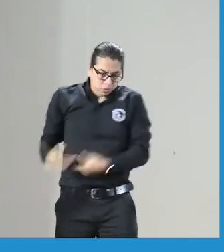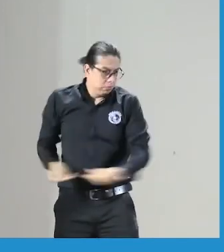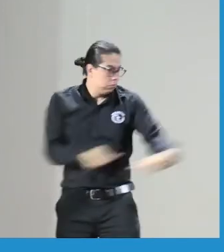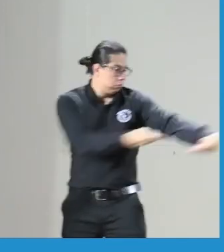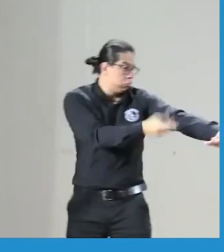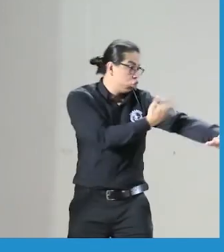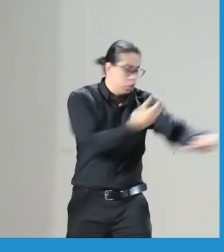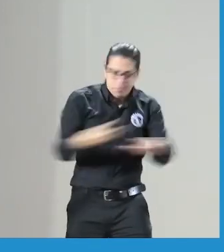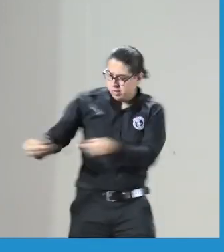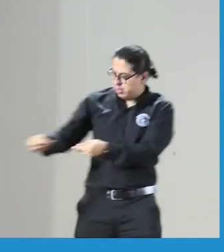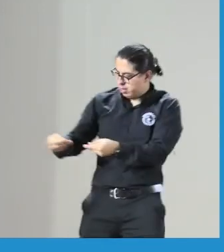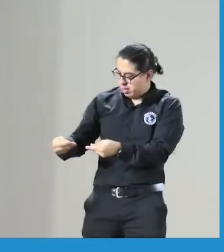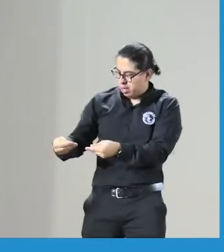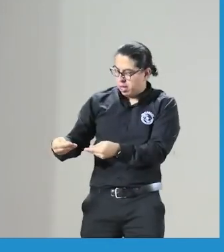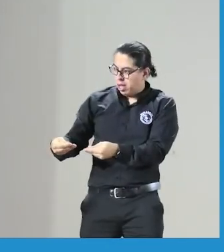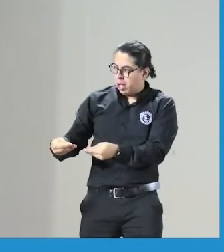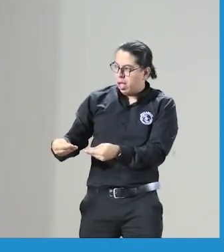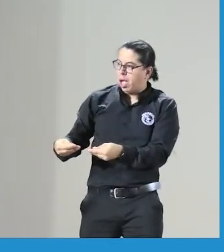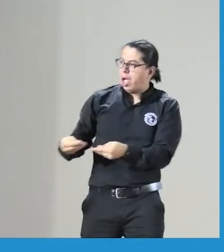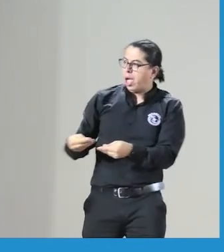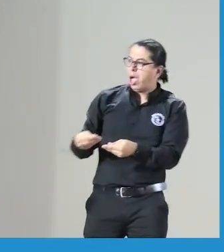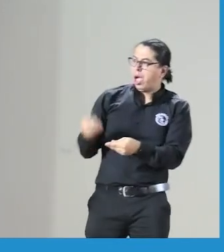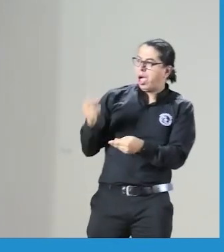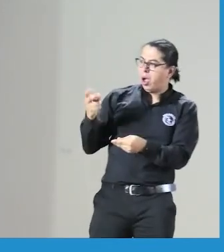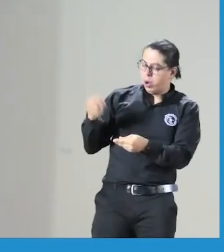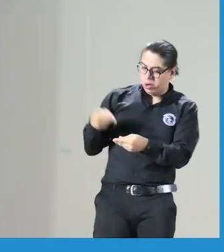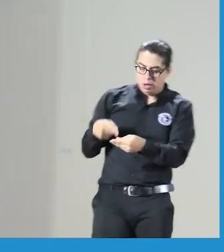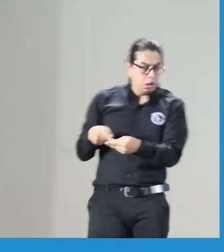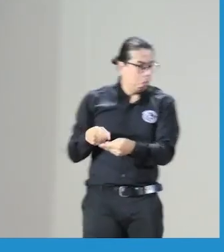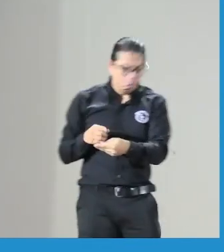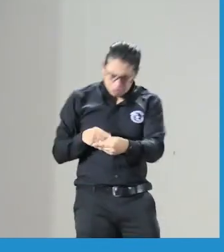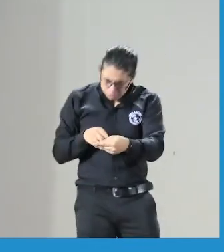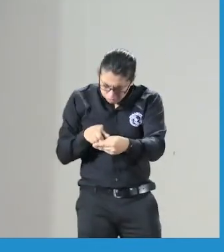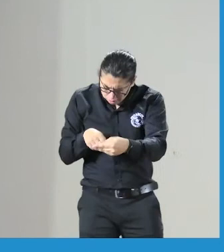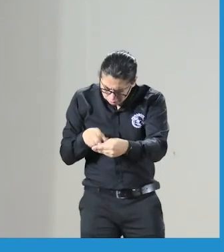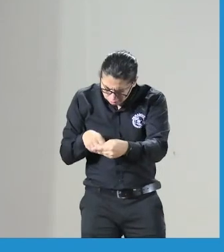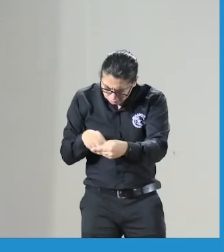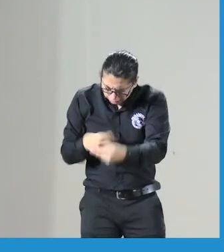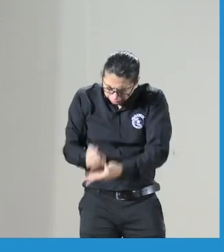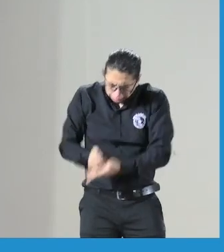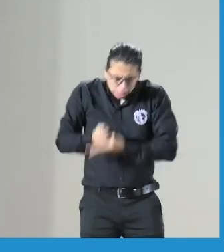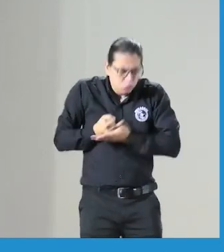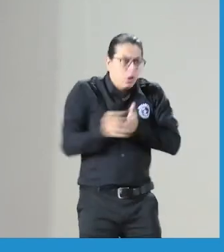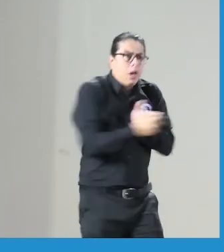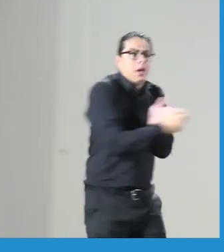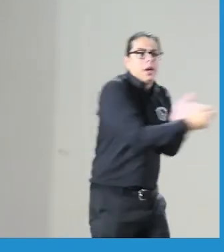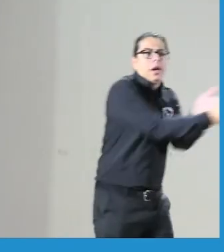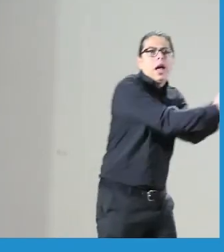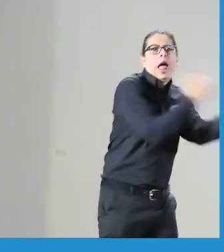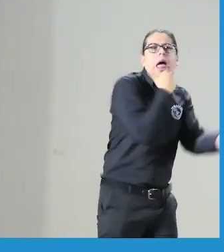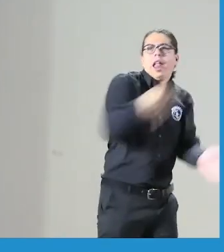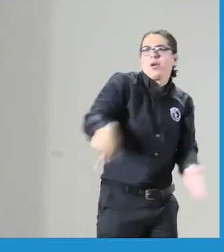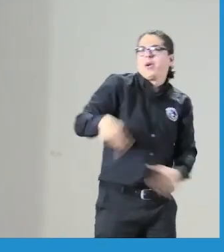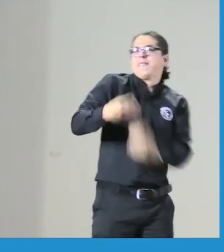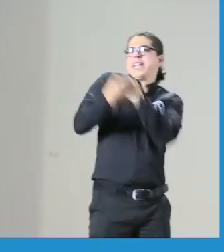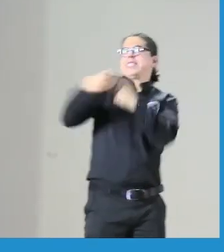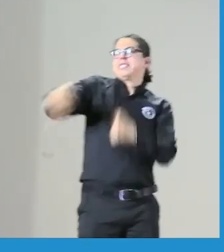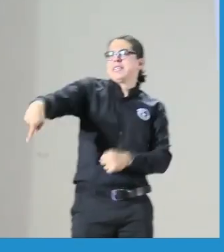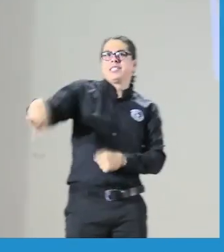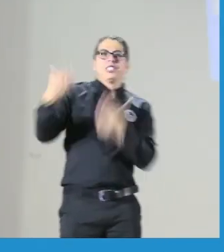decir es que no lo tengo es una referencia para ustedes que ustedes lo puedan leer lo puedan apropiar